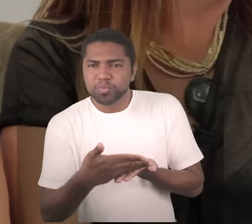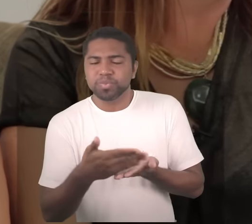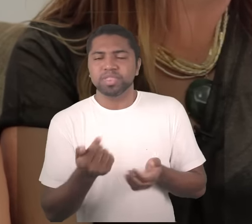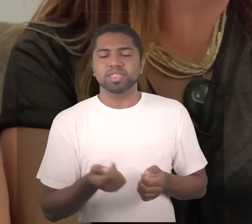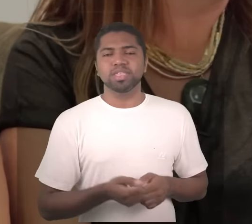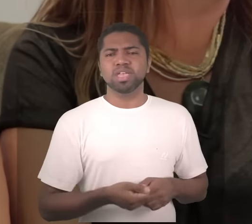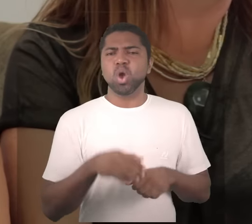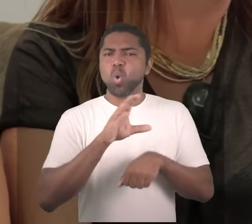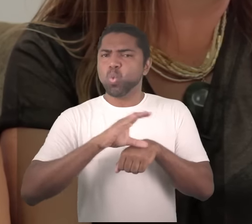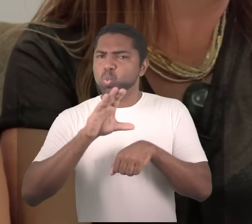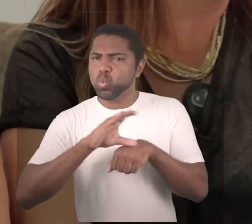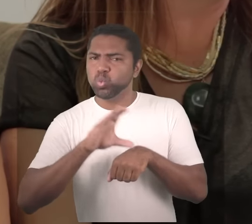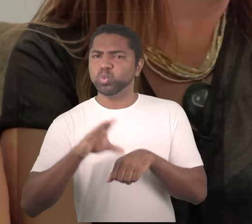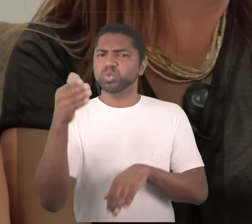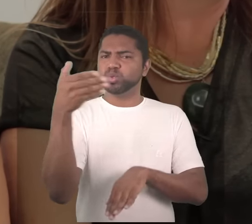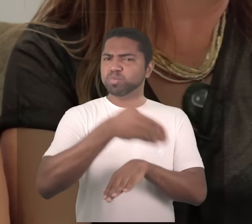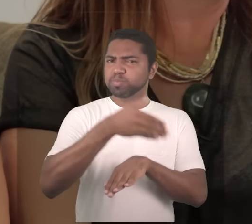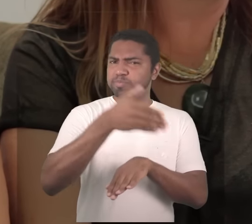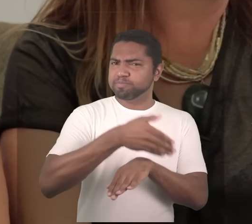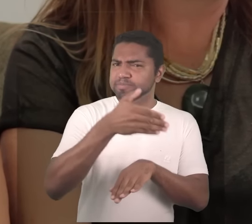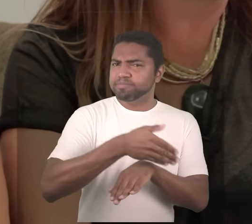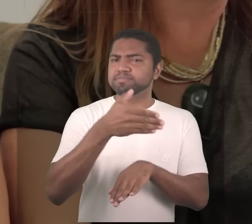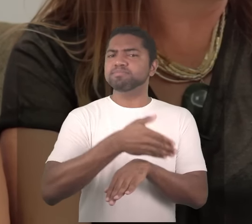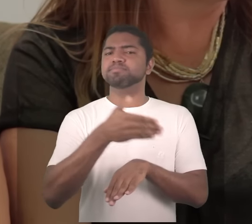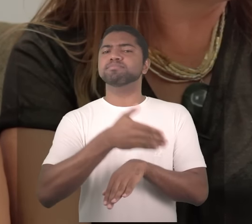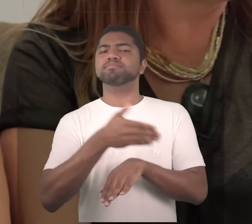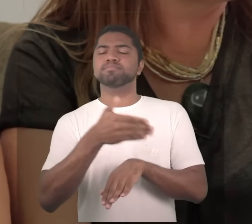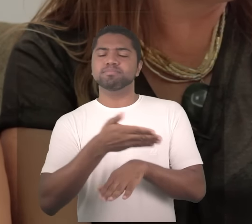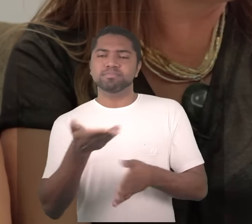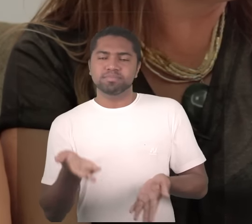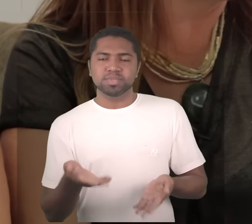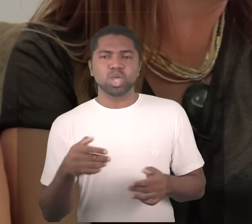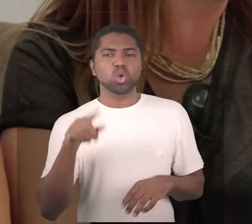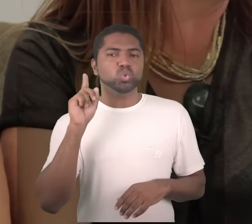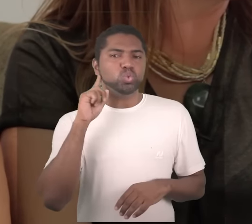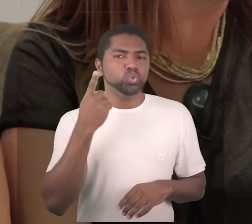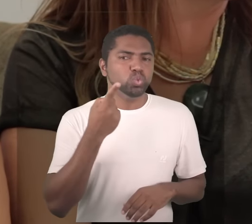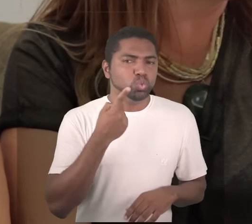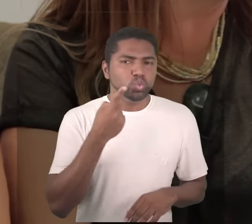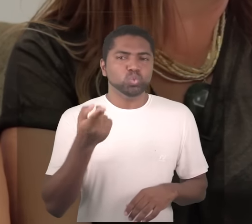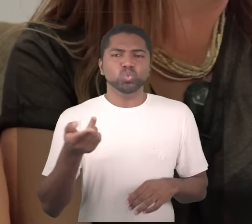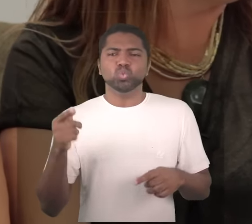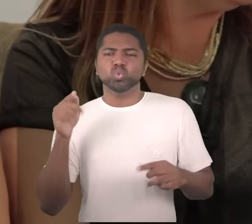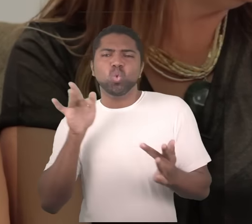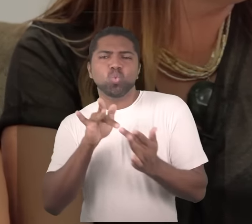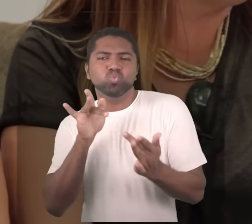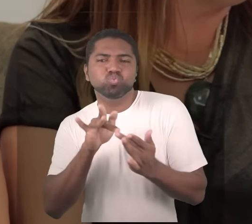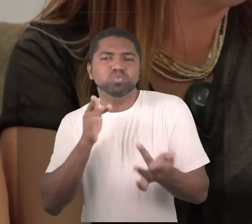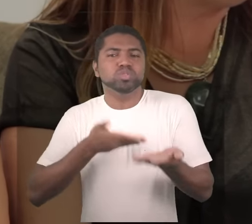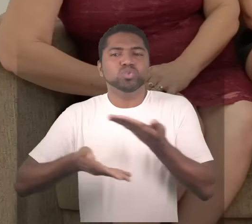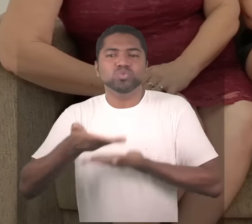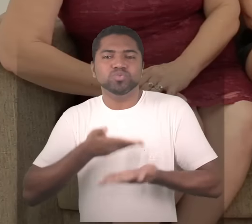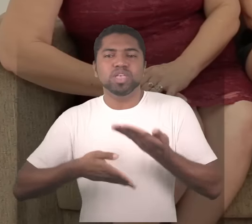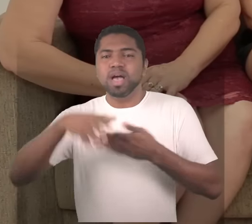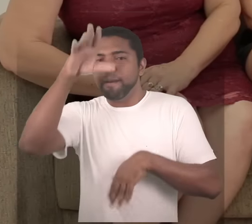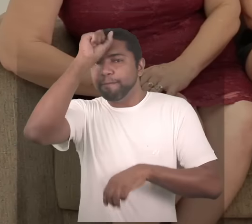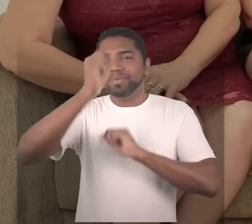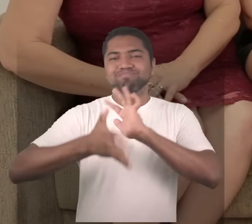cursos enquanto surdos não existe melhor coisa de se aprender do que conviver com o surdo então nesse contexto eles foram